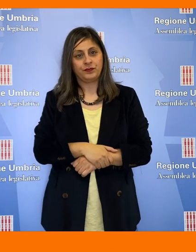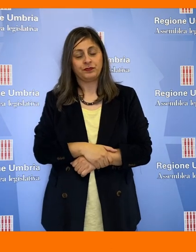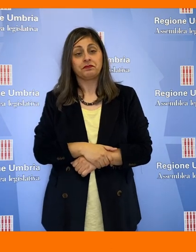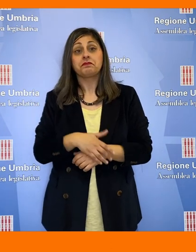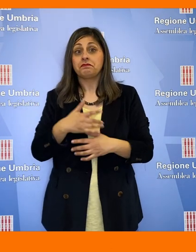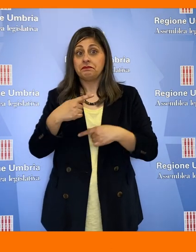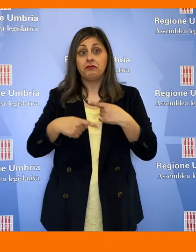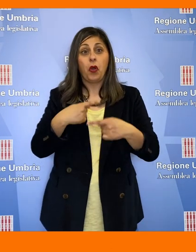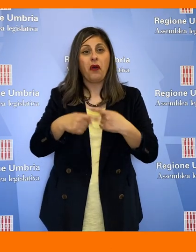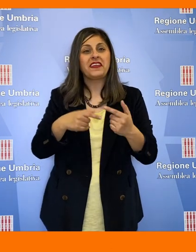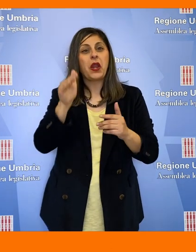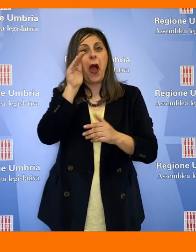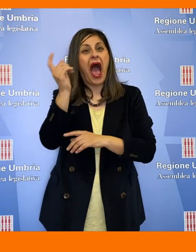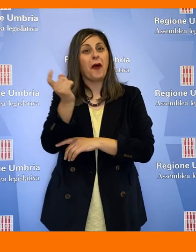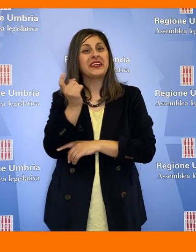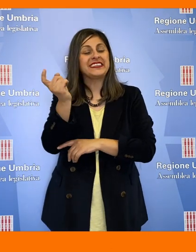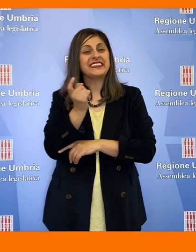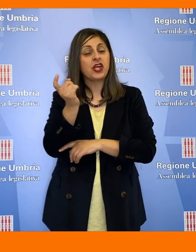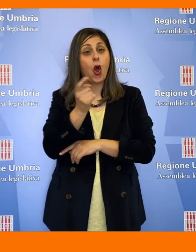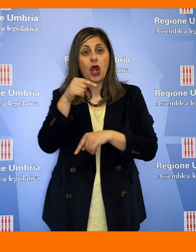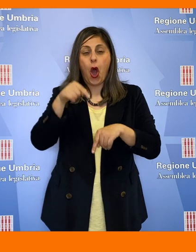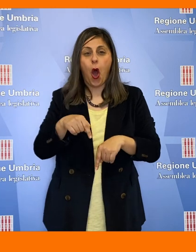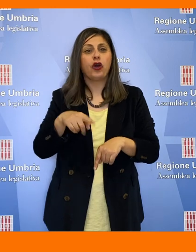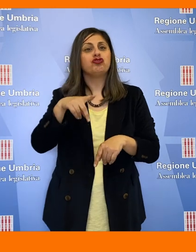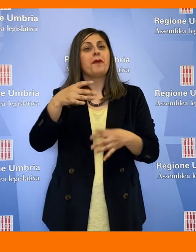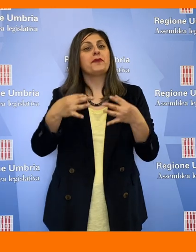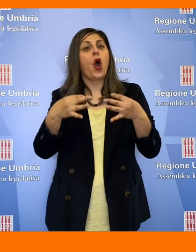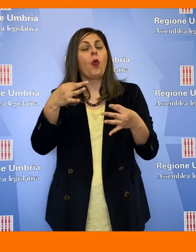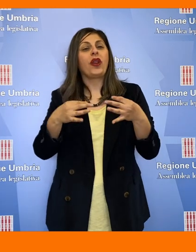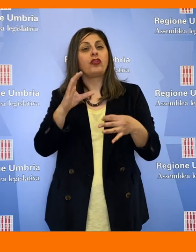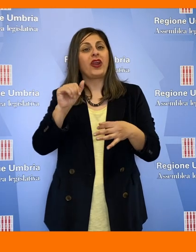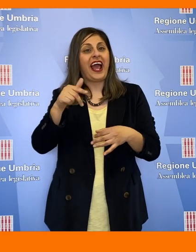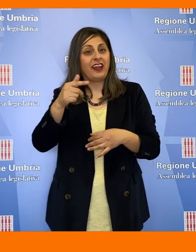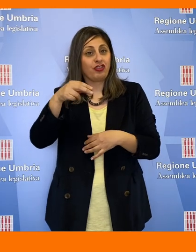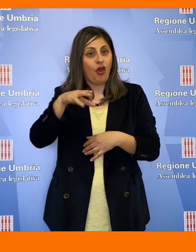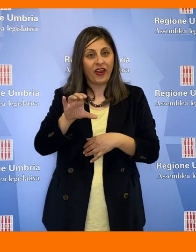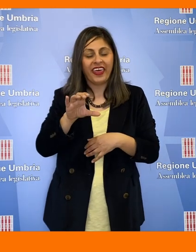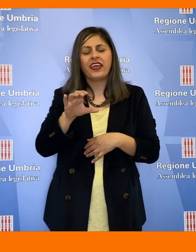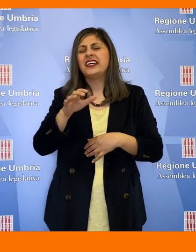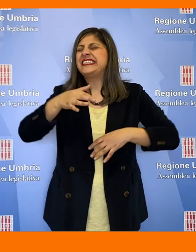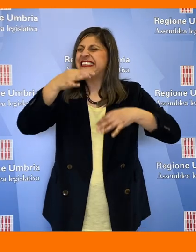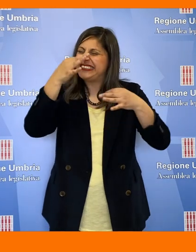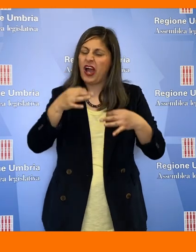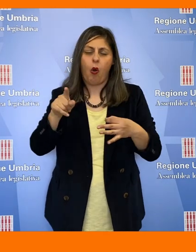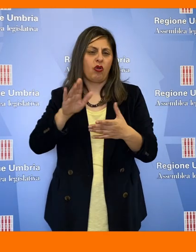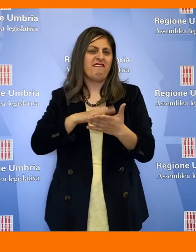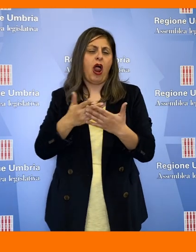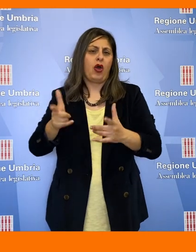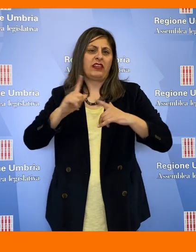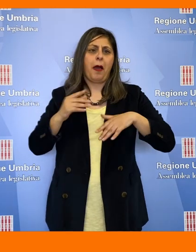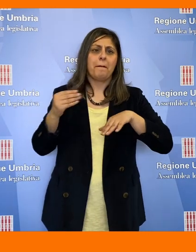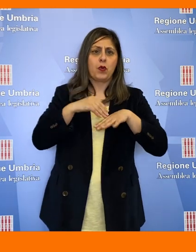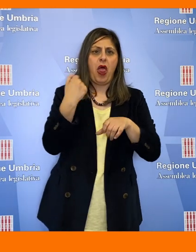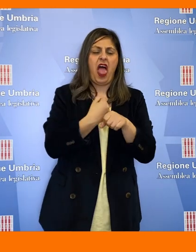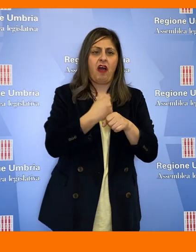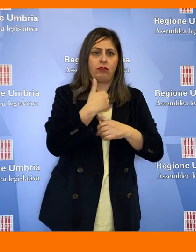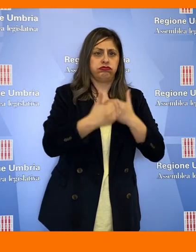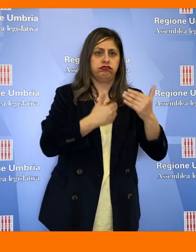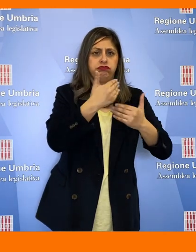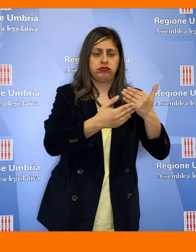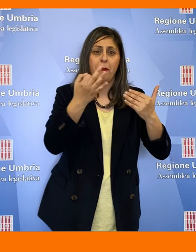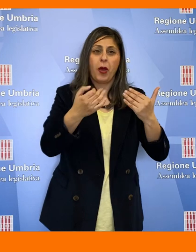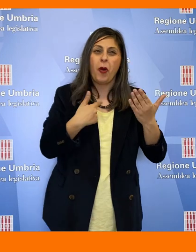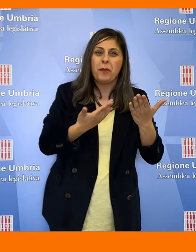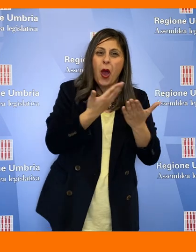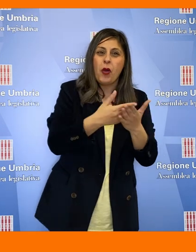Proseguono le audizioni con oggi il procuratore Cantone, sicuramente sarà un valore aggiunto per il nostro lavoro sulla